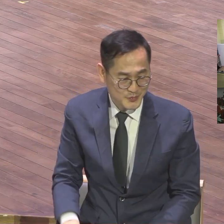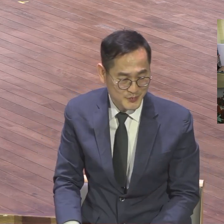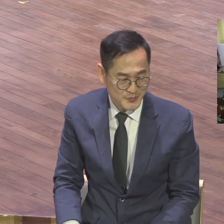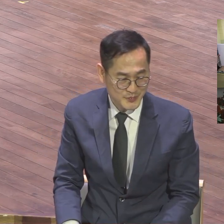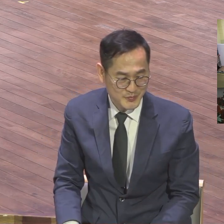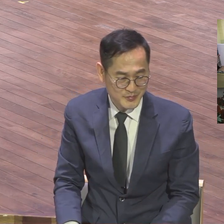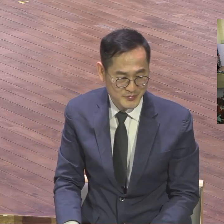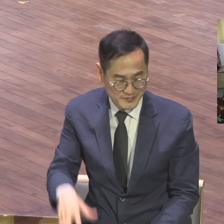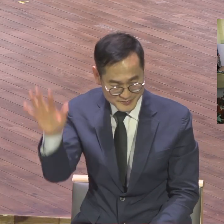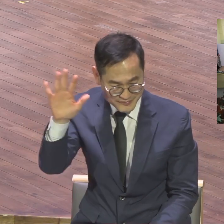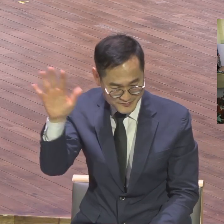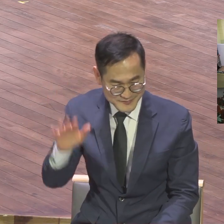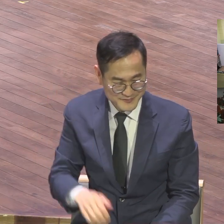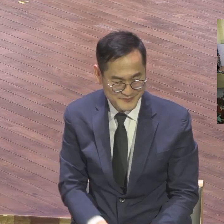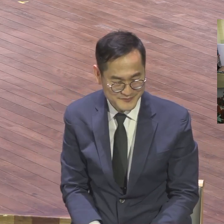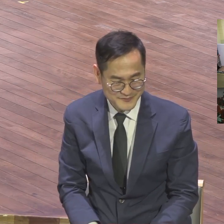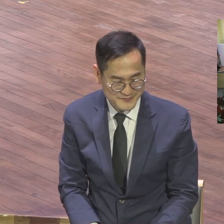한 번에 다 끝냈습니다.